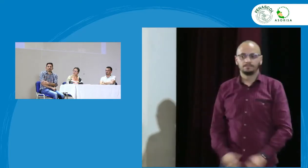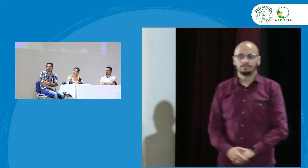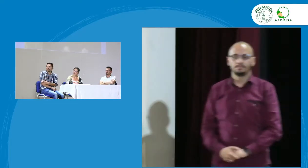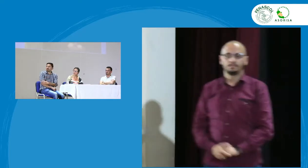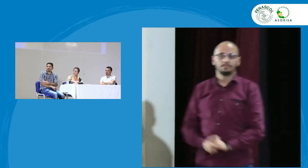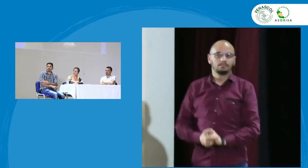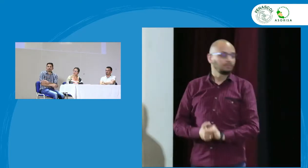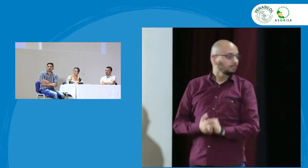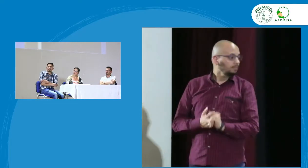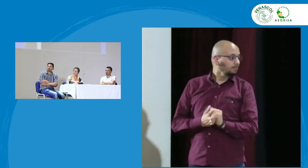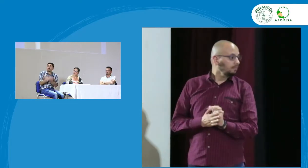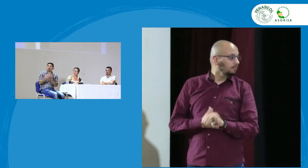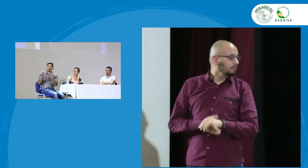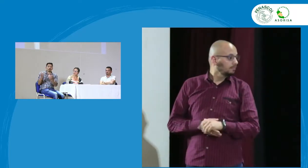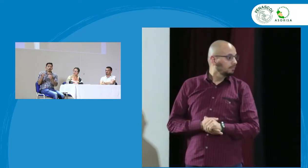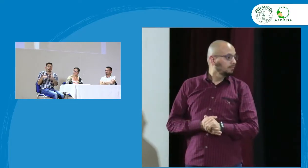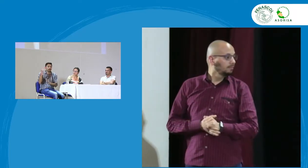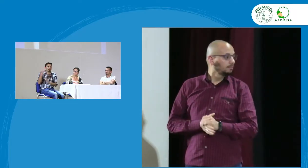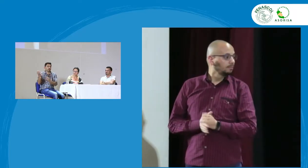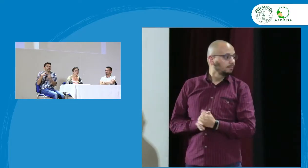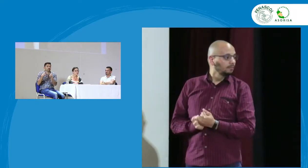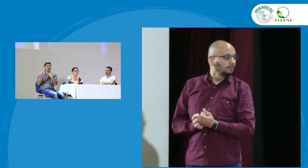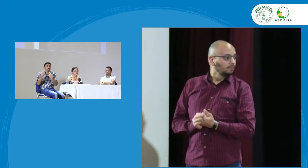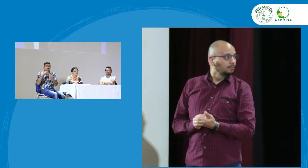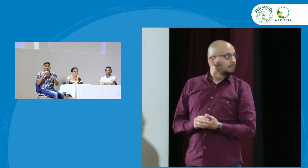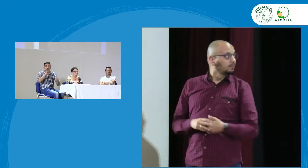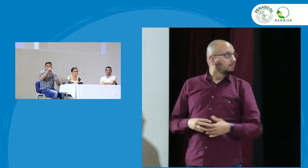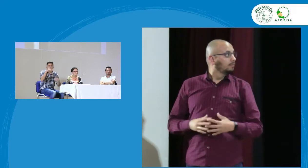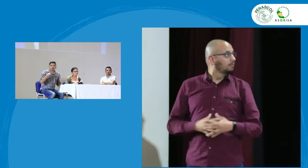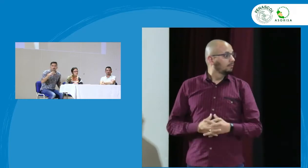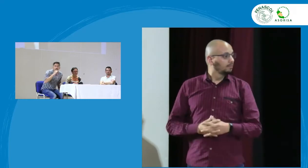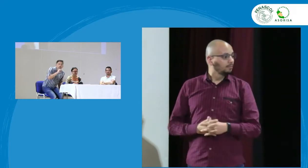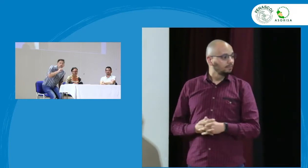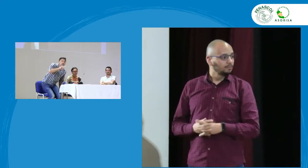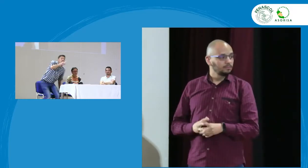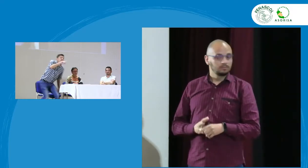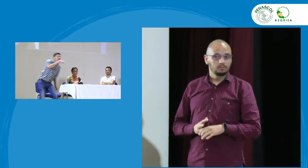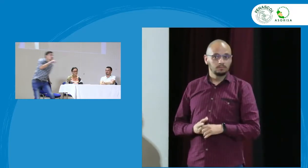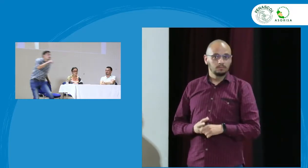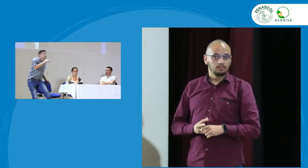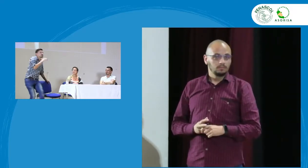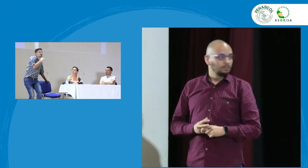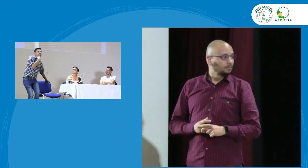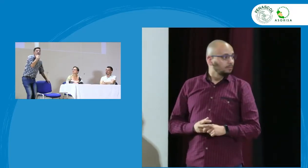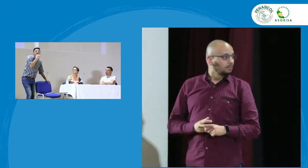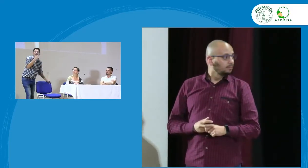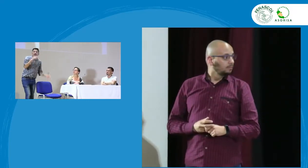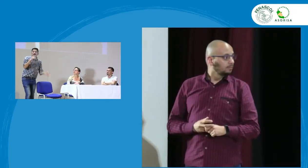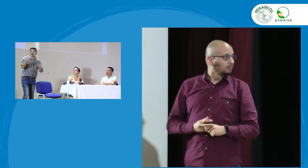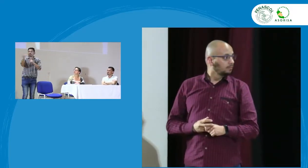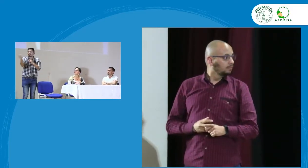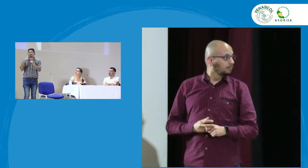mi mi apreciación respondo inmediatamente ok dando respuesta